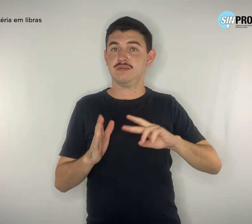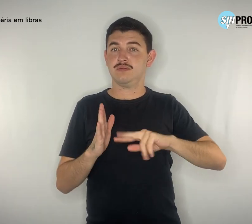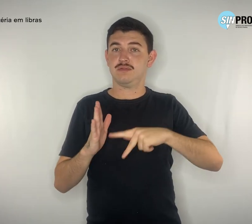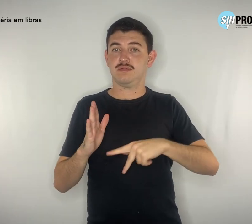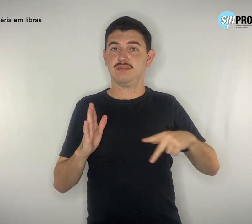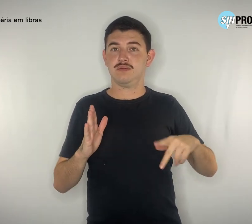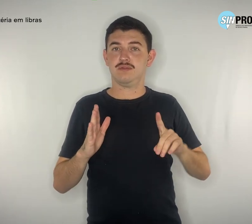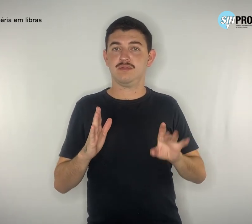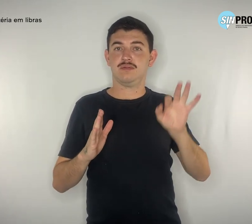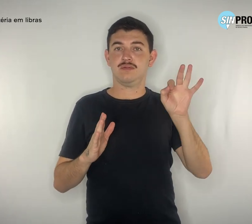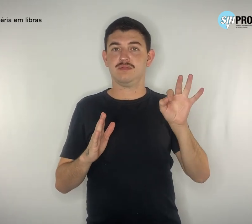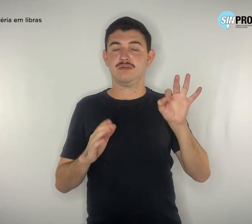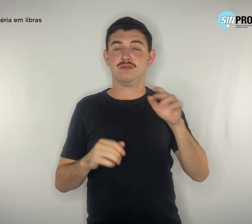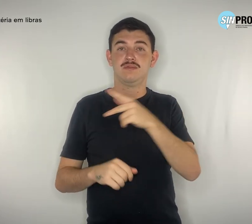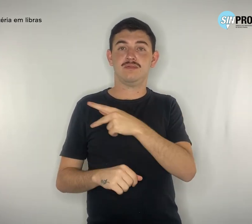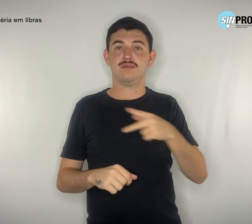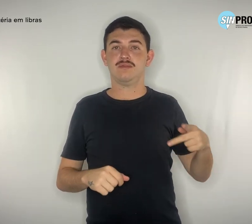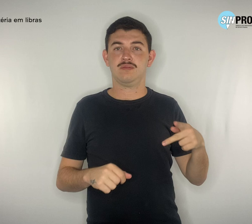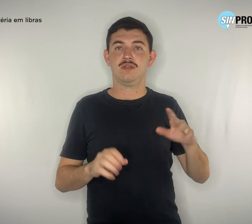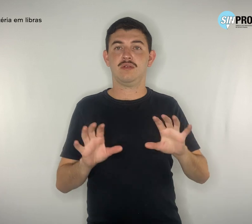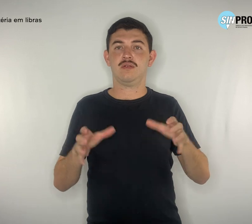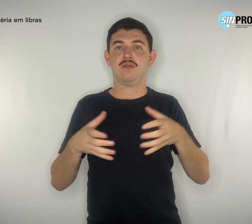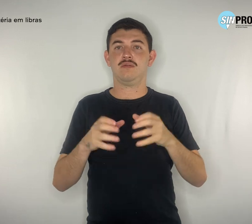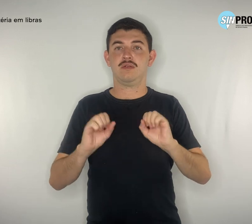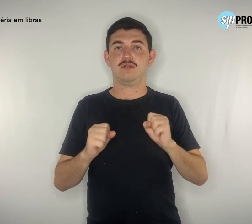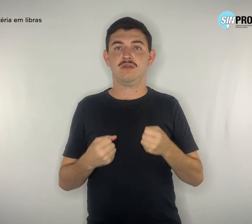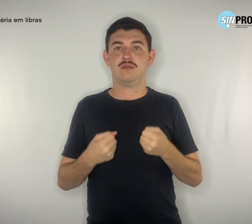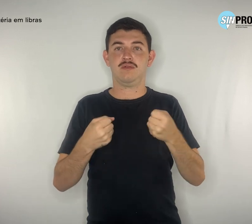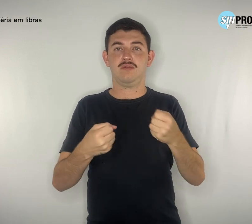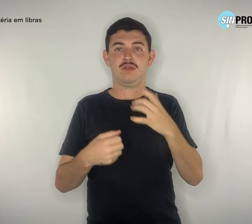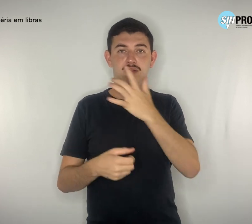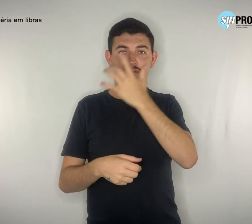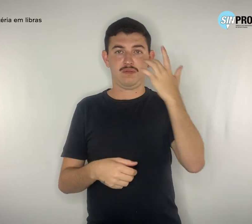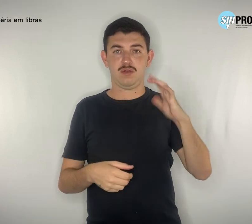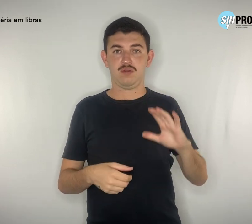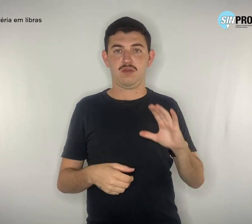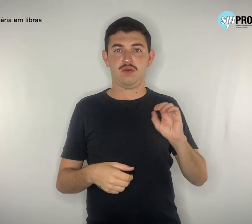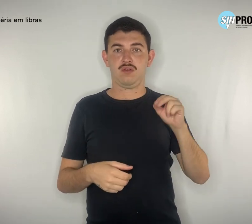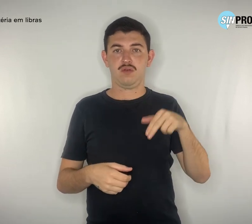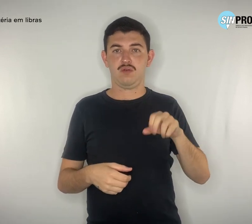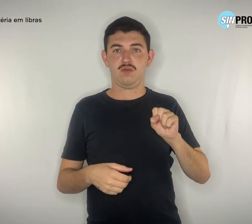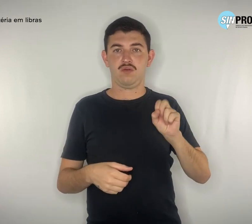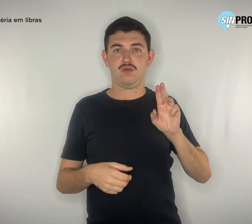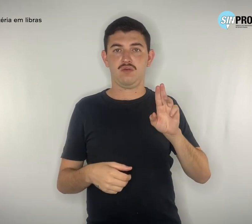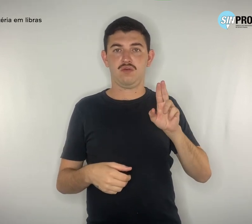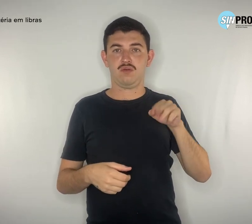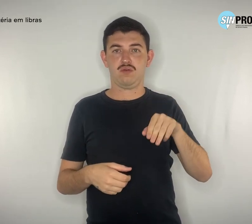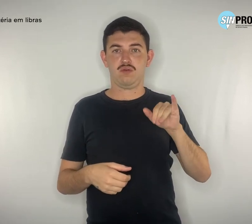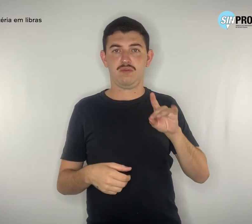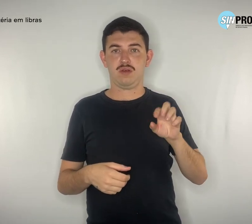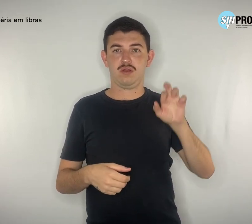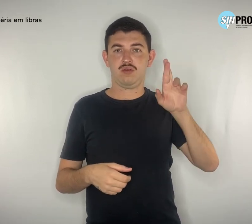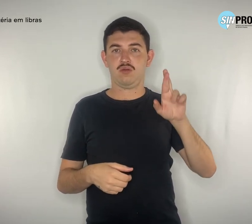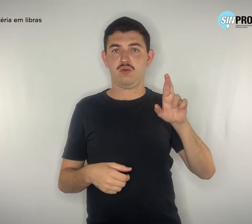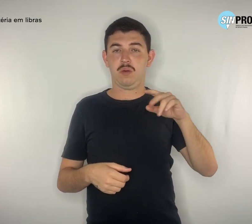Presidente da Comissão de Defesa do Consumidor, Chico Vigilante, destacou a história de